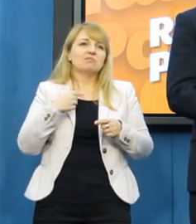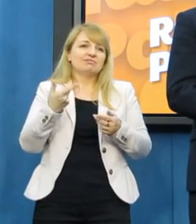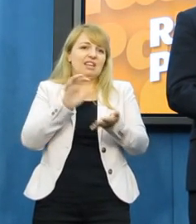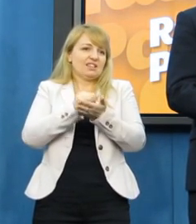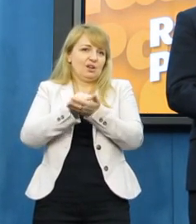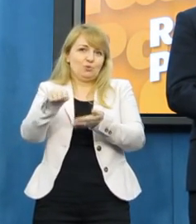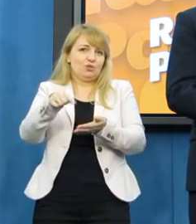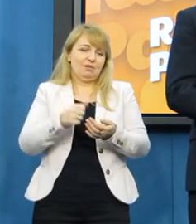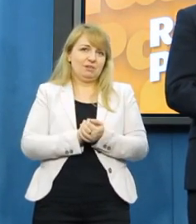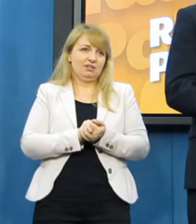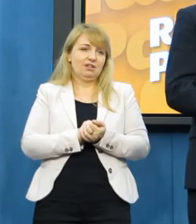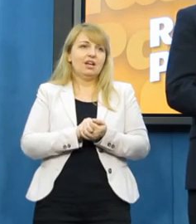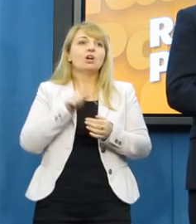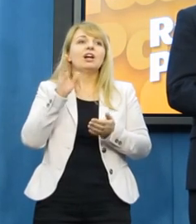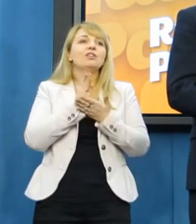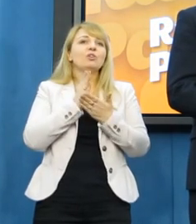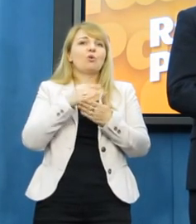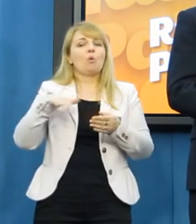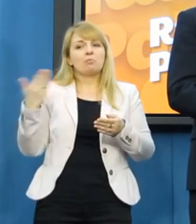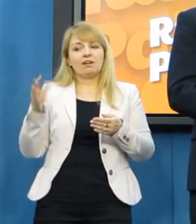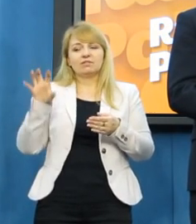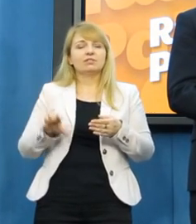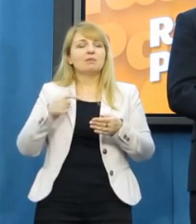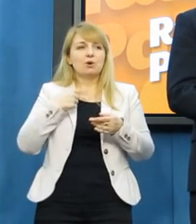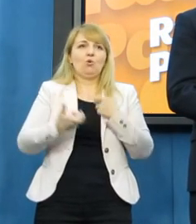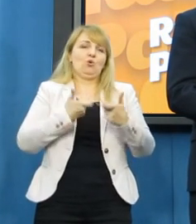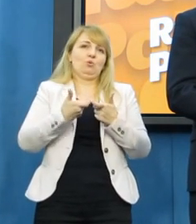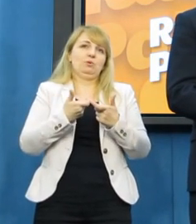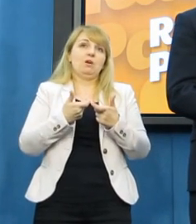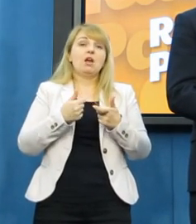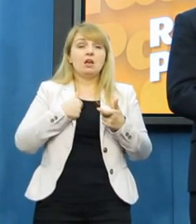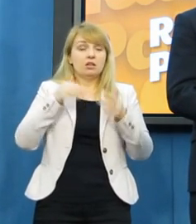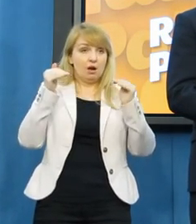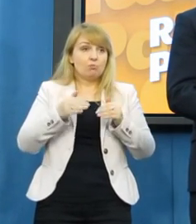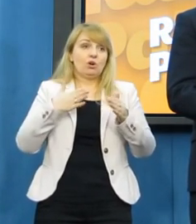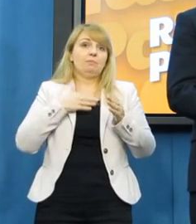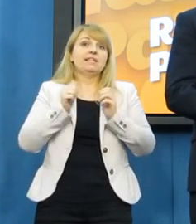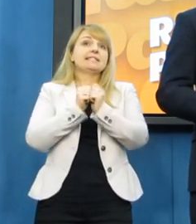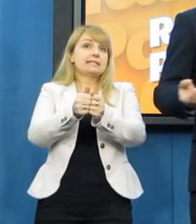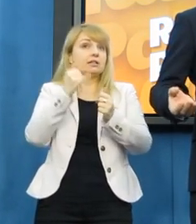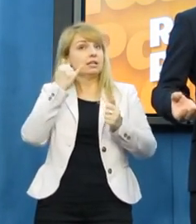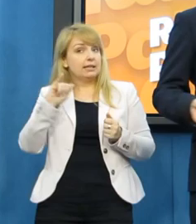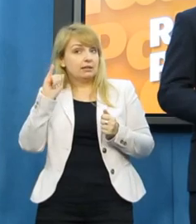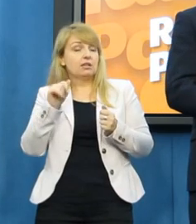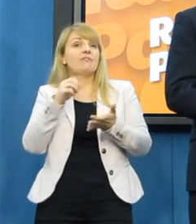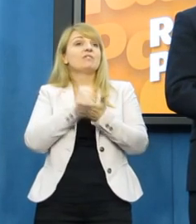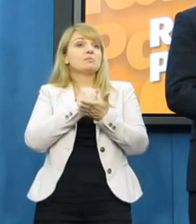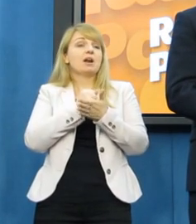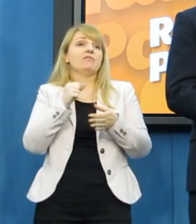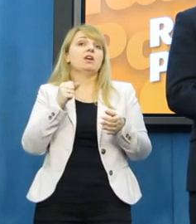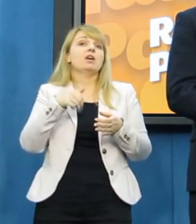do takich wniszczających wojen. Ja się mogę różnić z Magdą Środą w sprawie Wagner Nowickiej, ale ja się z nią nie różnię w sprawie